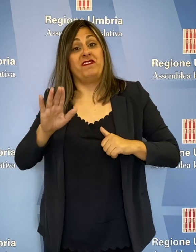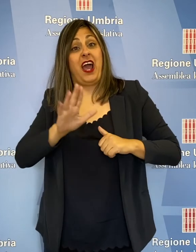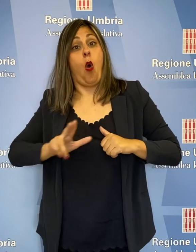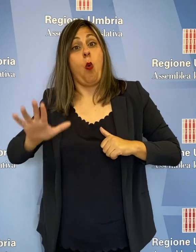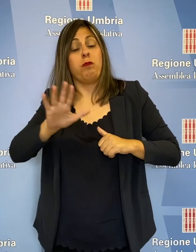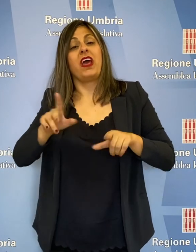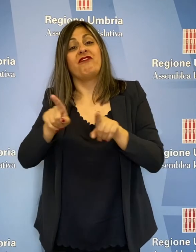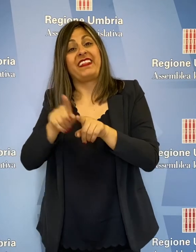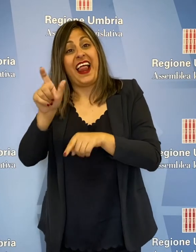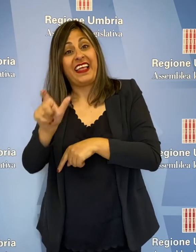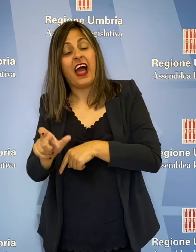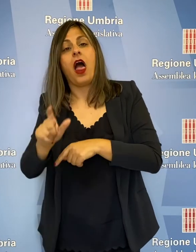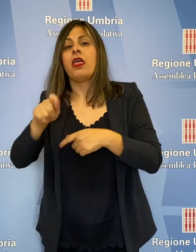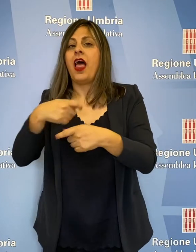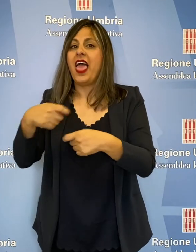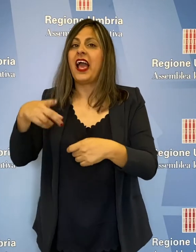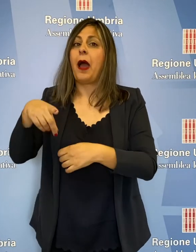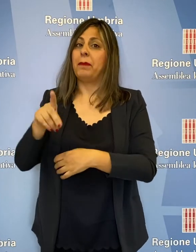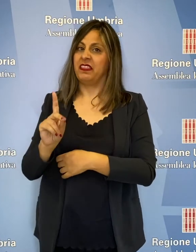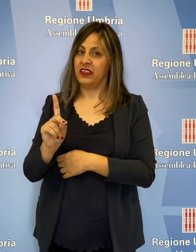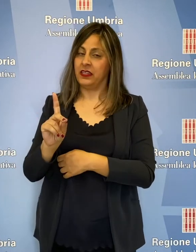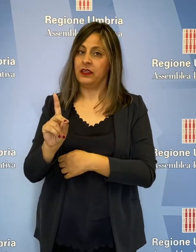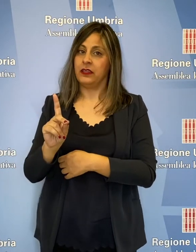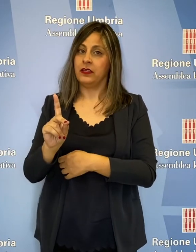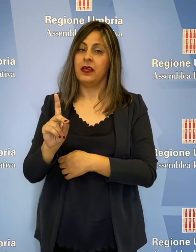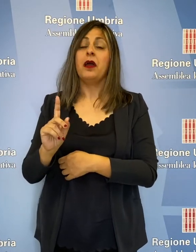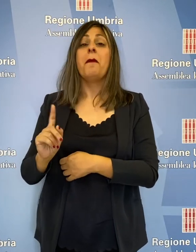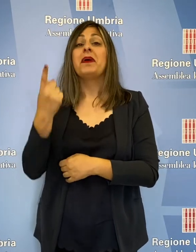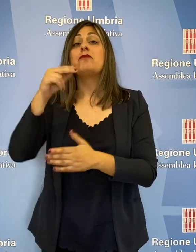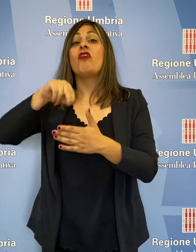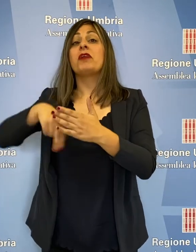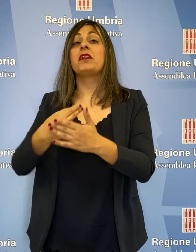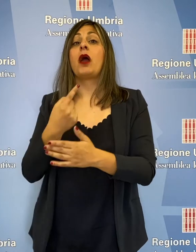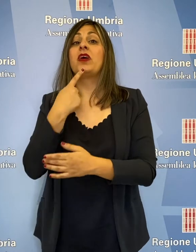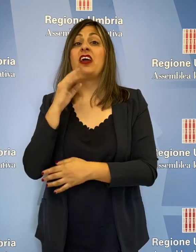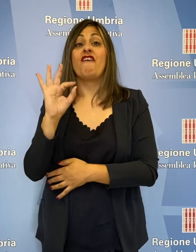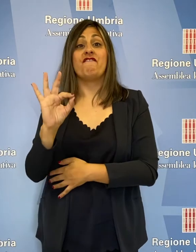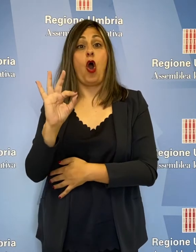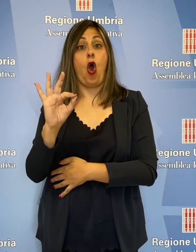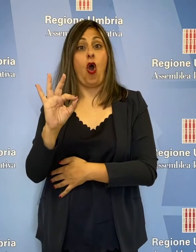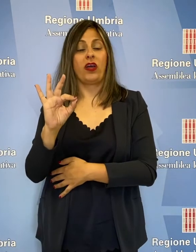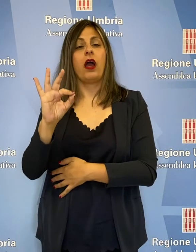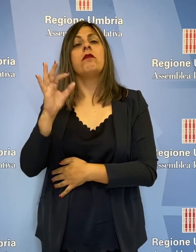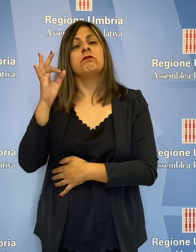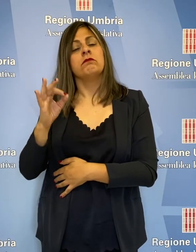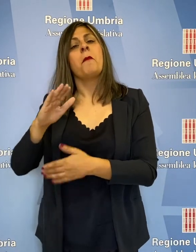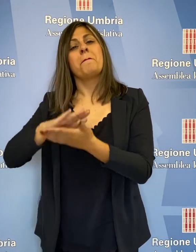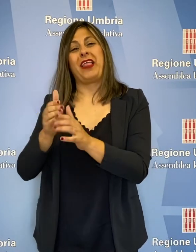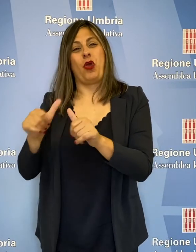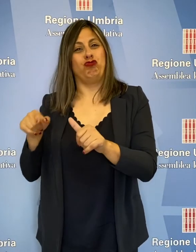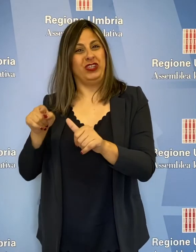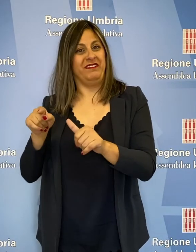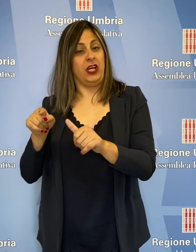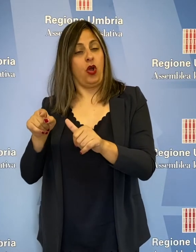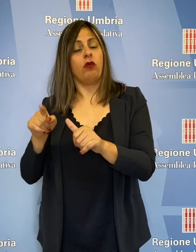l'Umbria, Fratelli d'Italia, Lega, Partito Democratico, primo firmatario fora del Patto Civico, che apporta